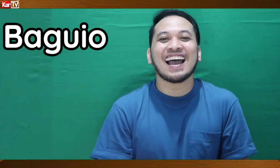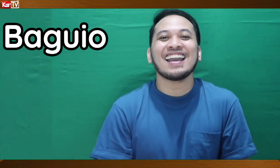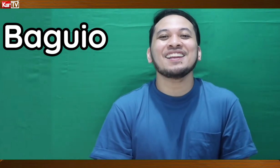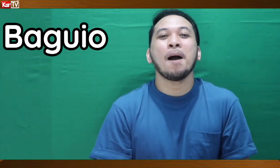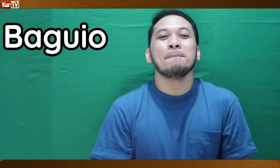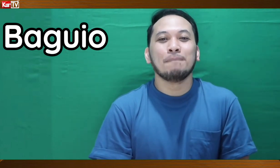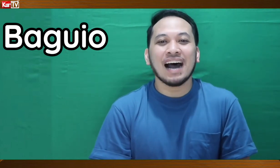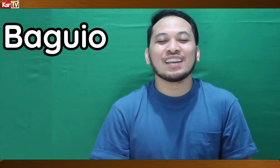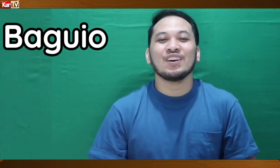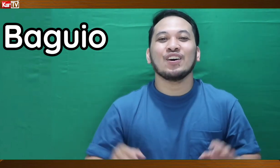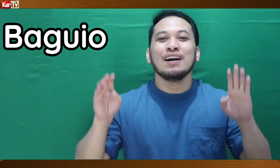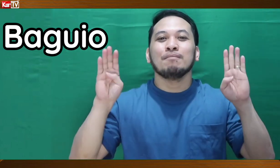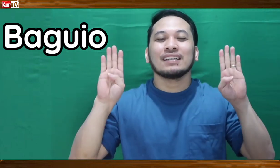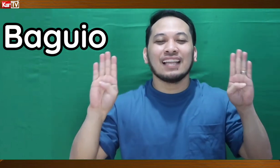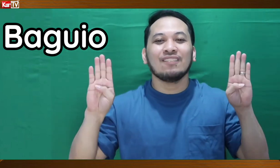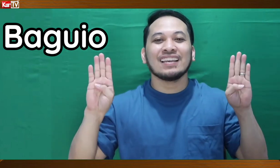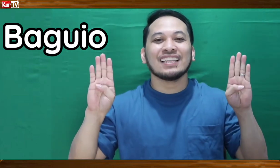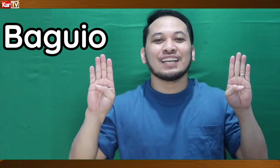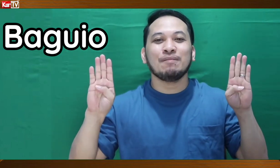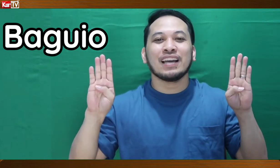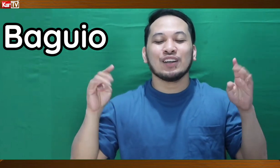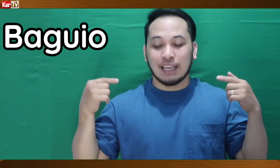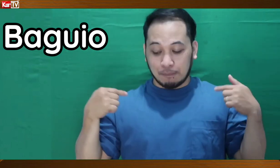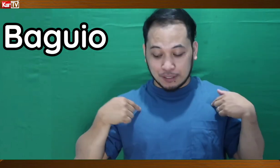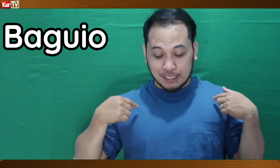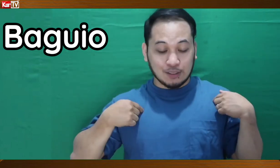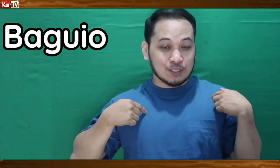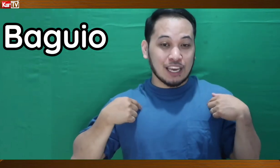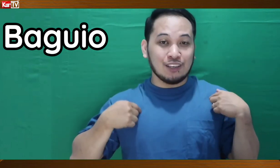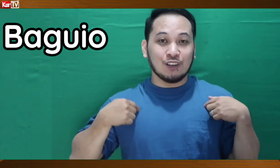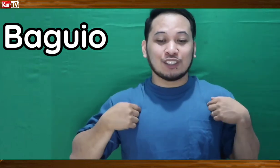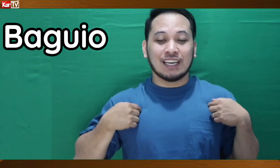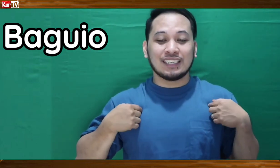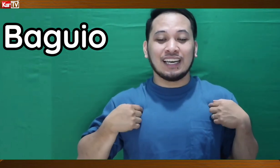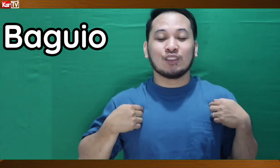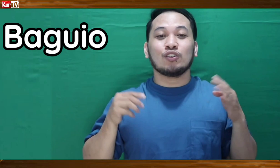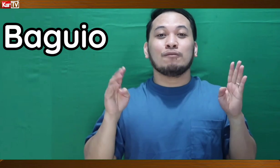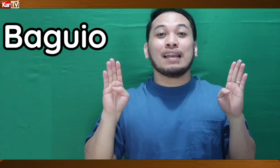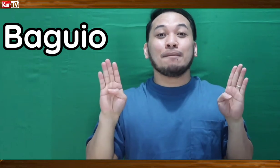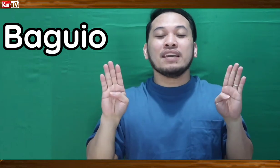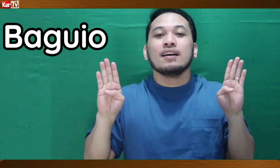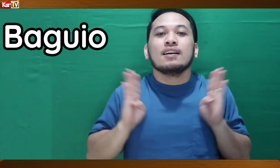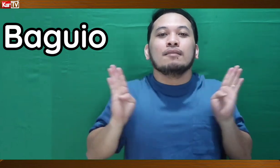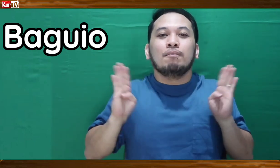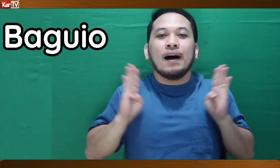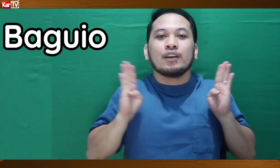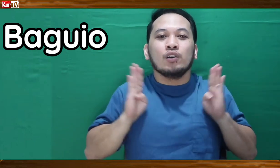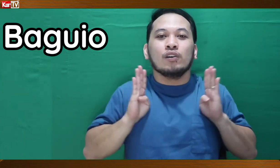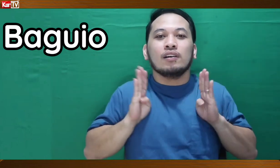sign Baguio. Mag-delawang letter B kayo, tapos dito sa inyong chest, i-ganto nyo. Malamig. Baguio.